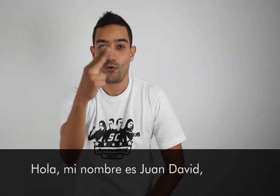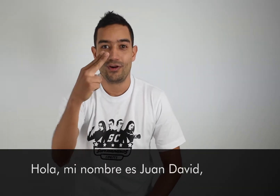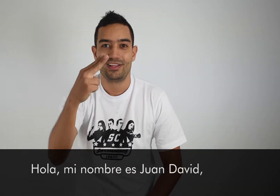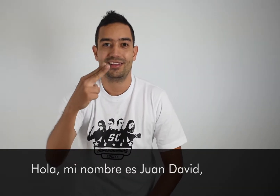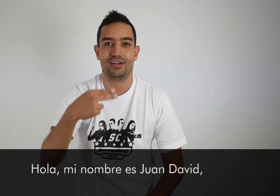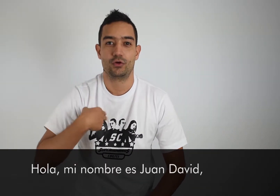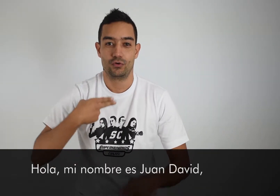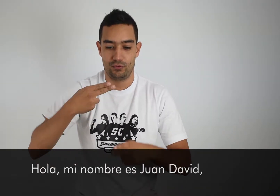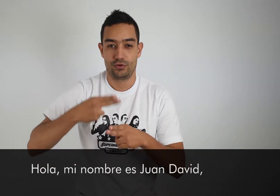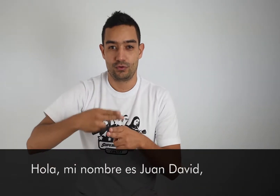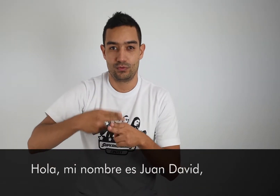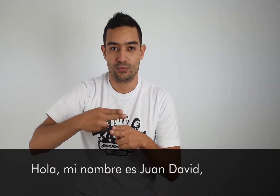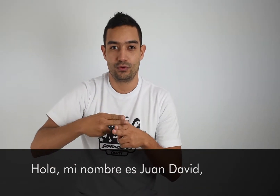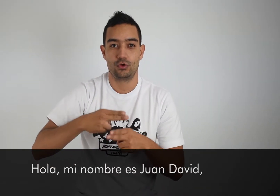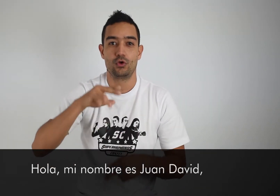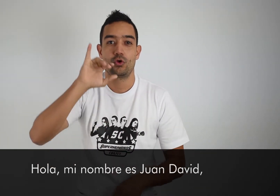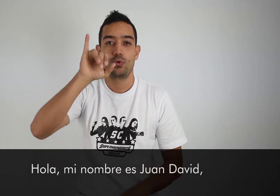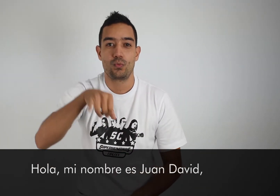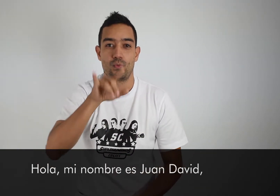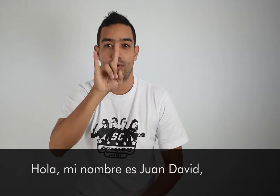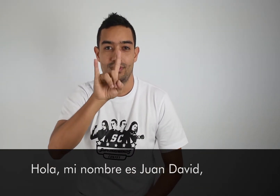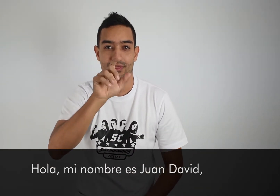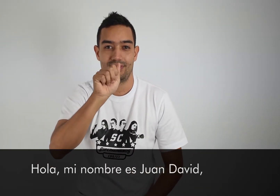Hola, mi nombre es Juan David.